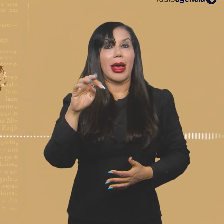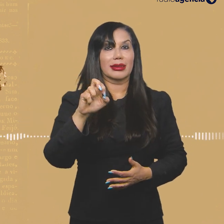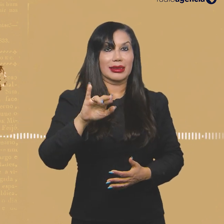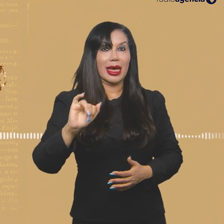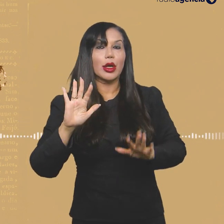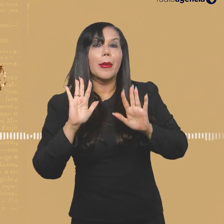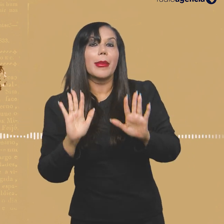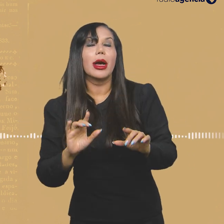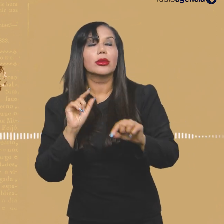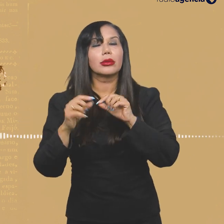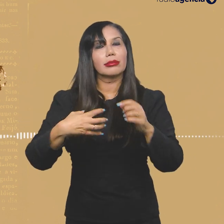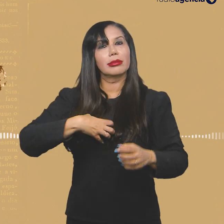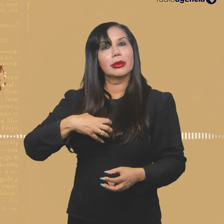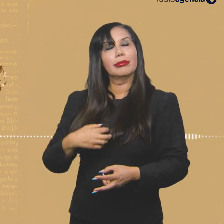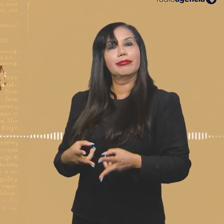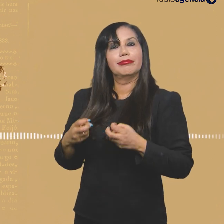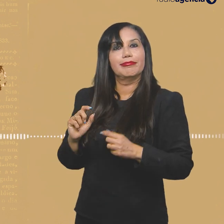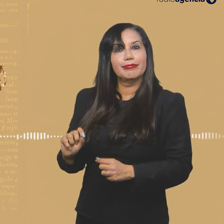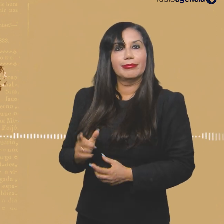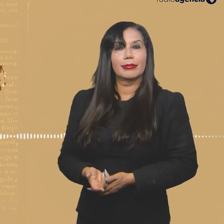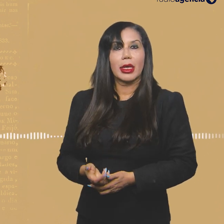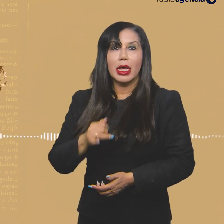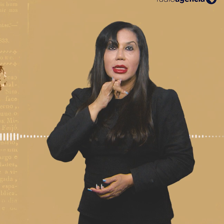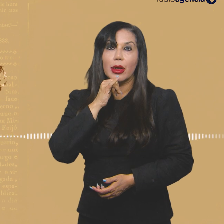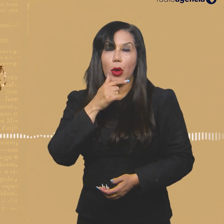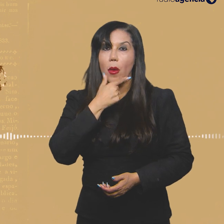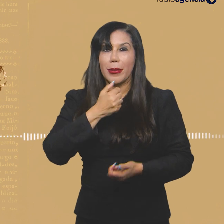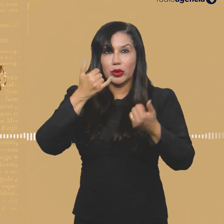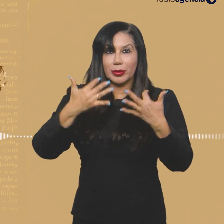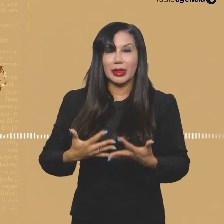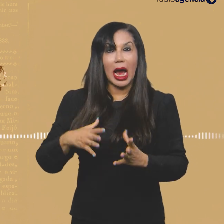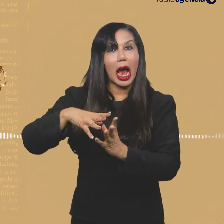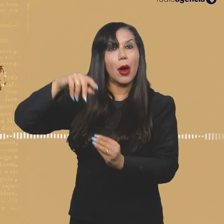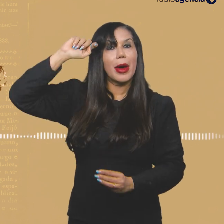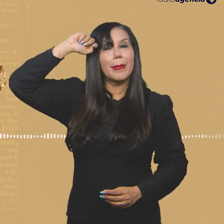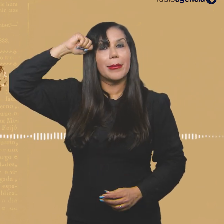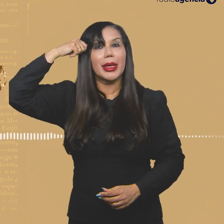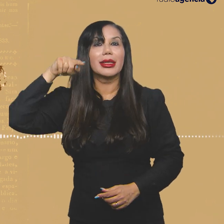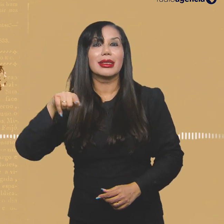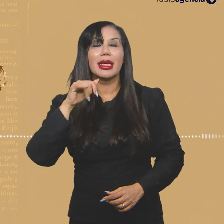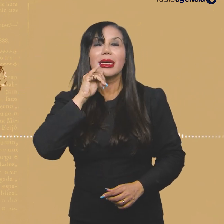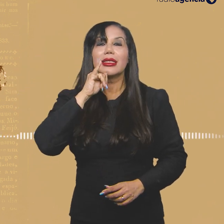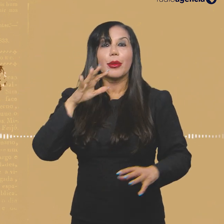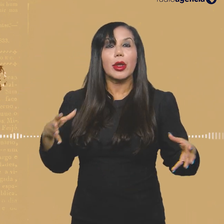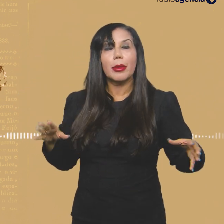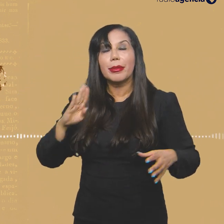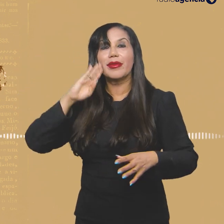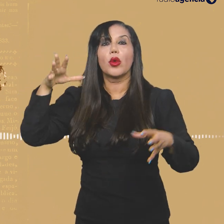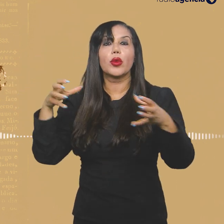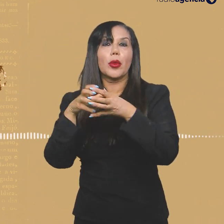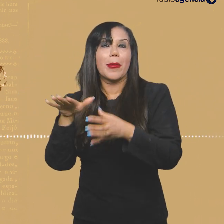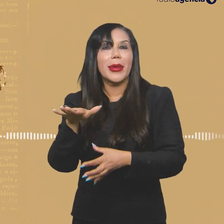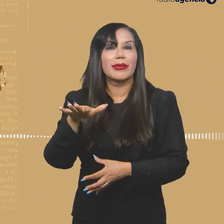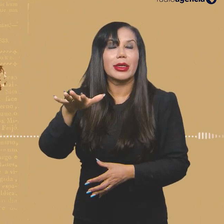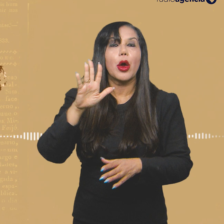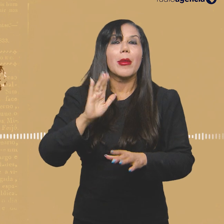jornalistas, mas na perspectiva que se adota em relação a eles. Pedro enfatiza que o Alma Preta tem um olhar de destaque para